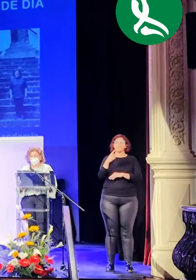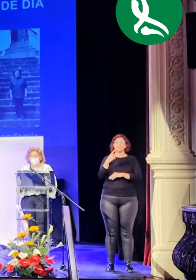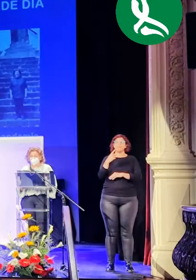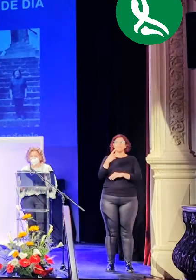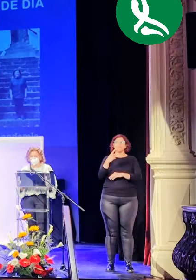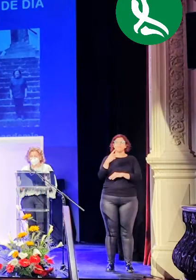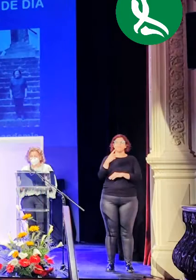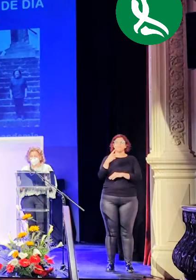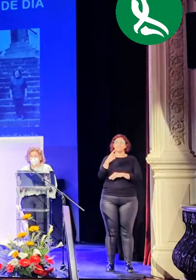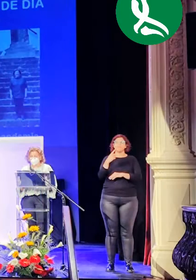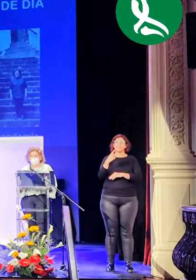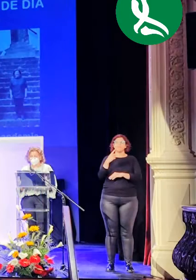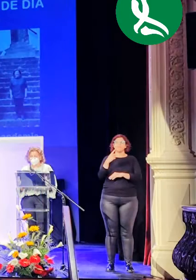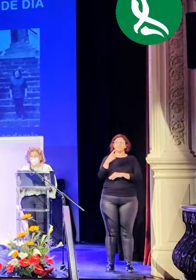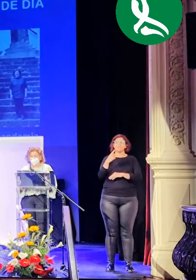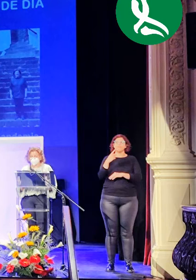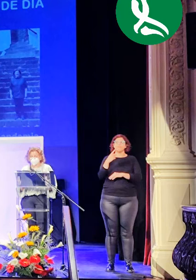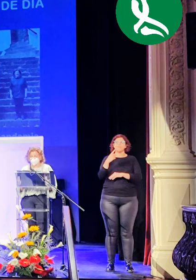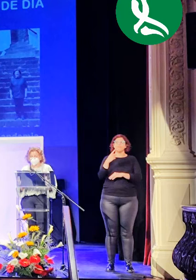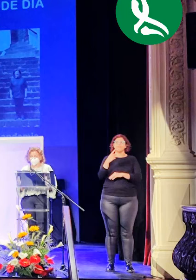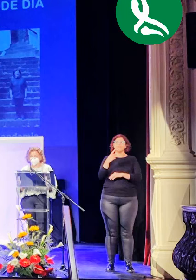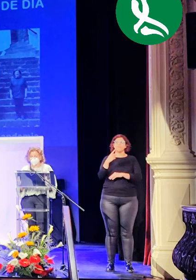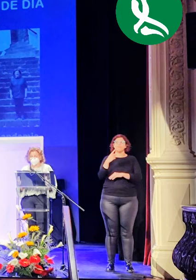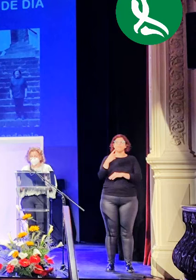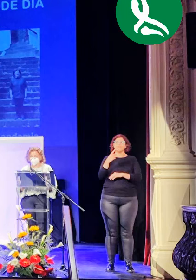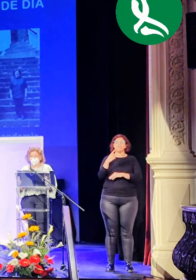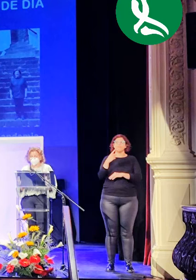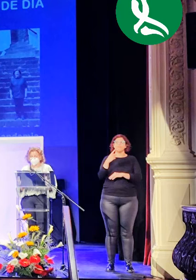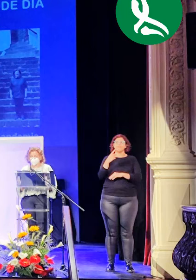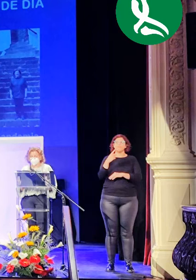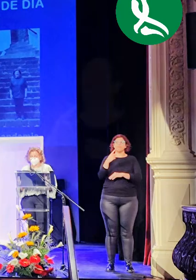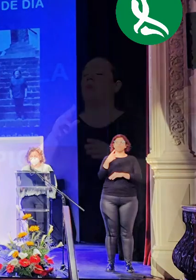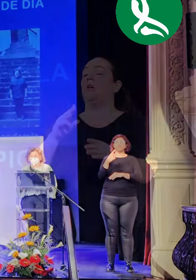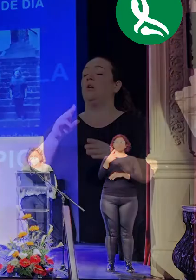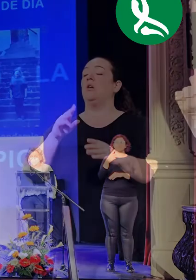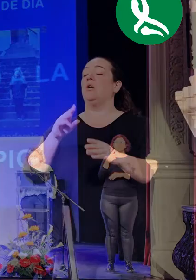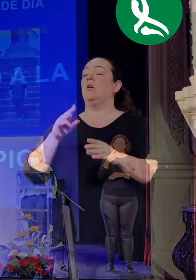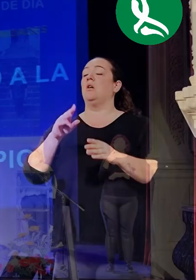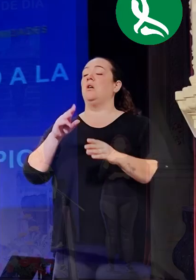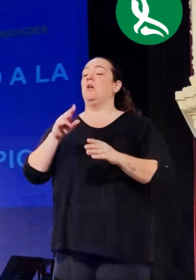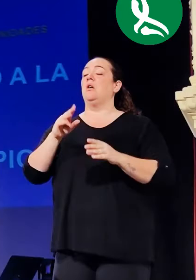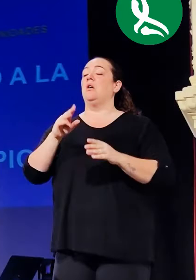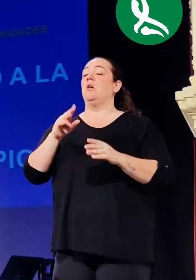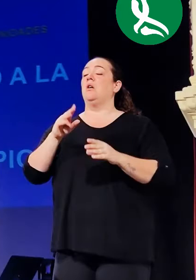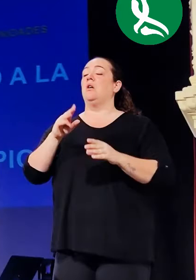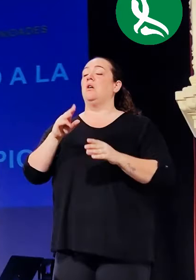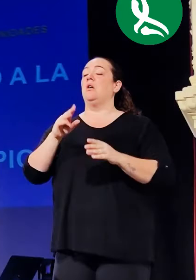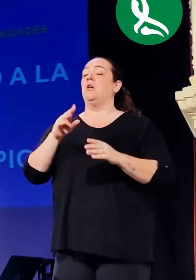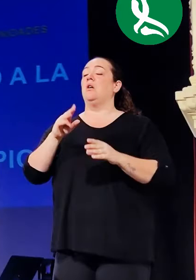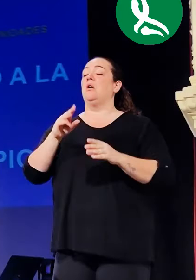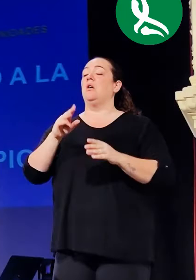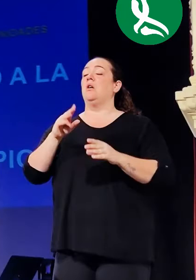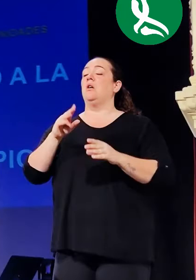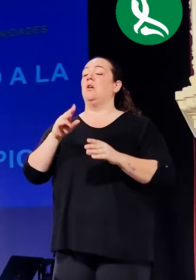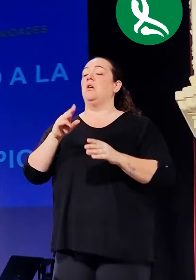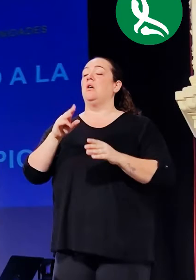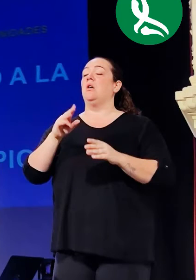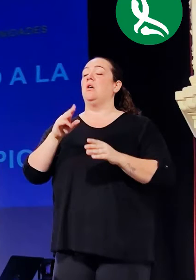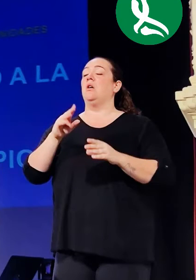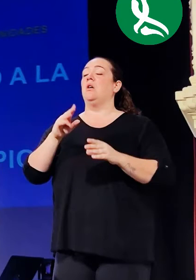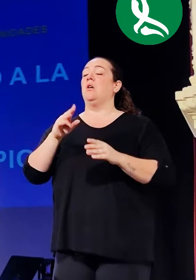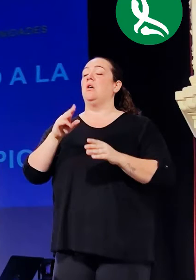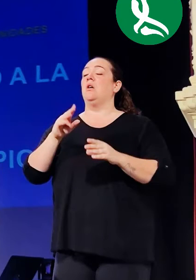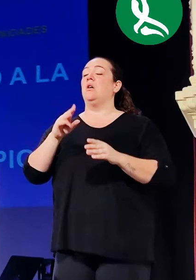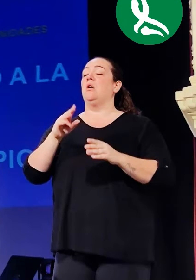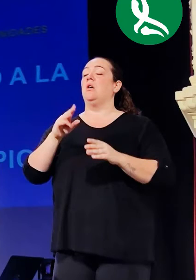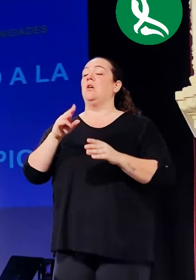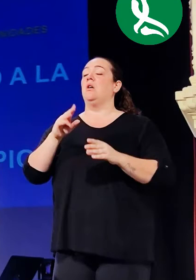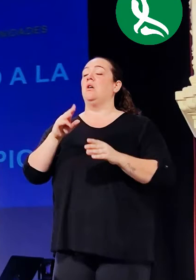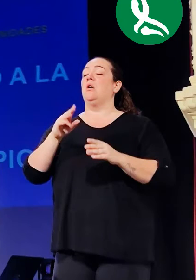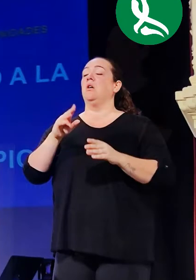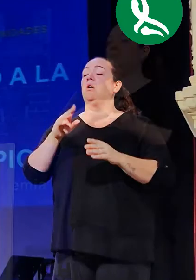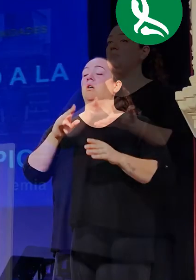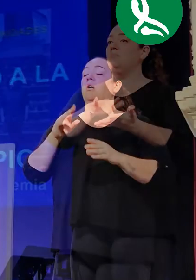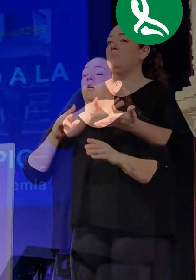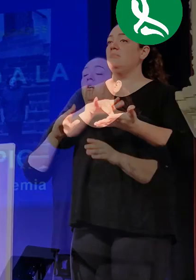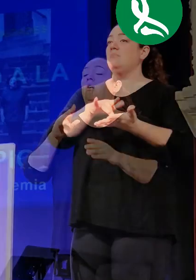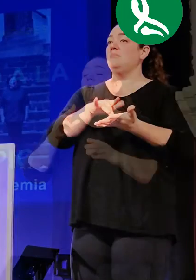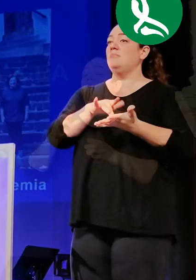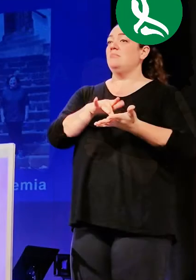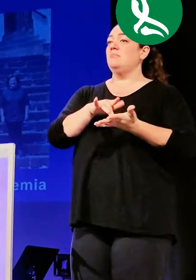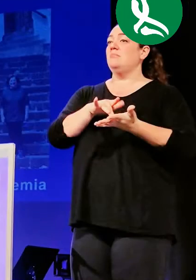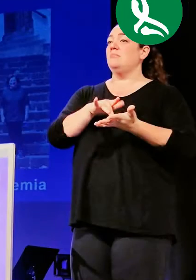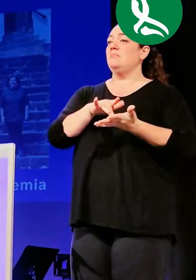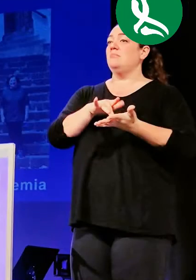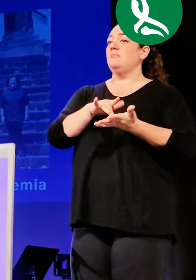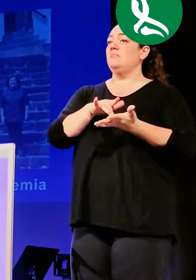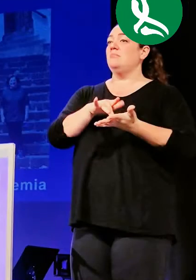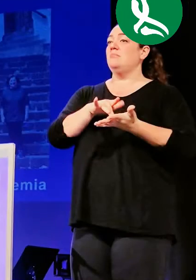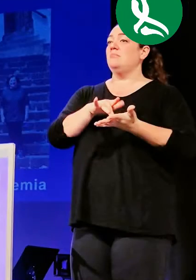odio y del ruido. Sin embargo, como en todos los aspectos de la vida siempre hay luces entre las sombras. Podemos creer que otro mundo es posible, y